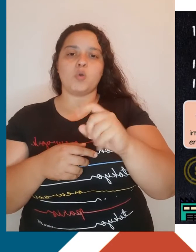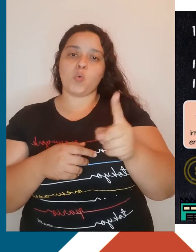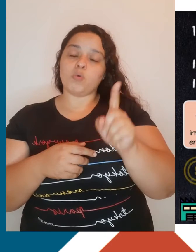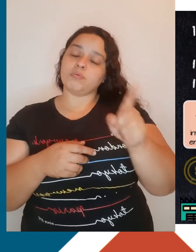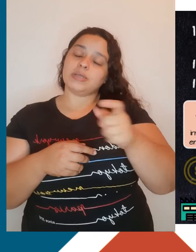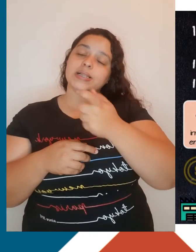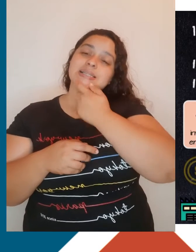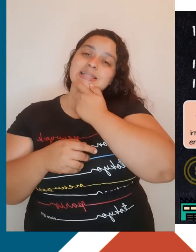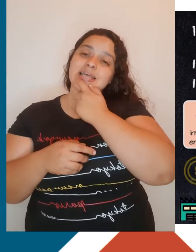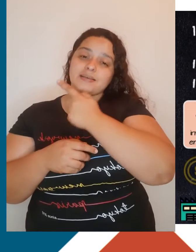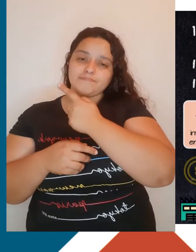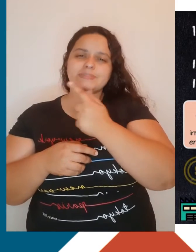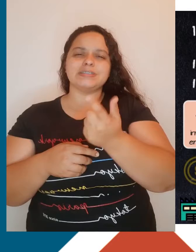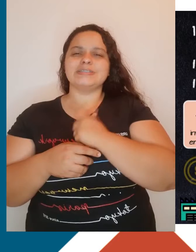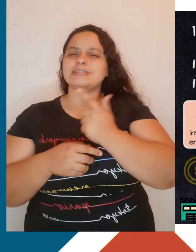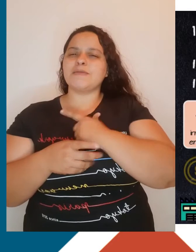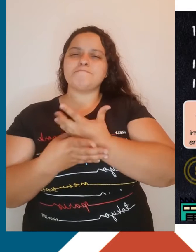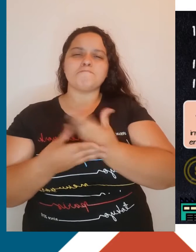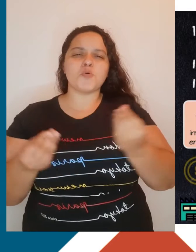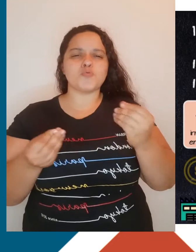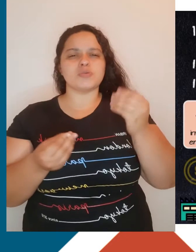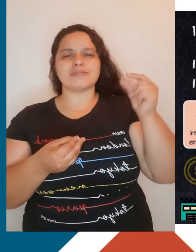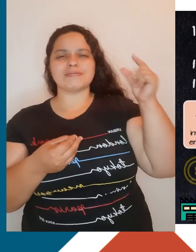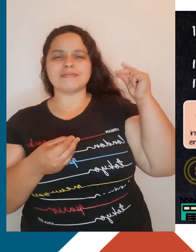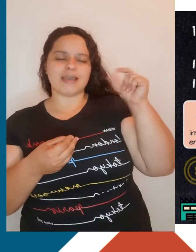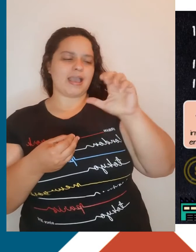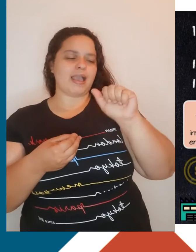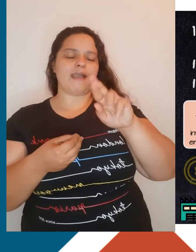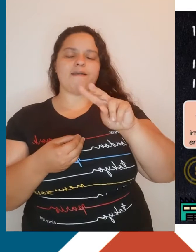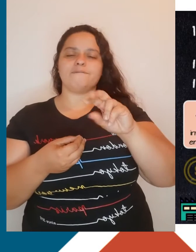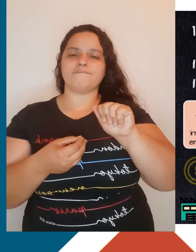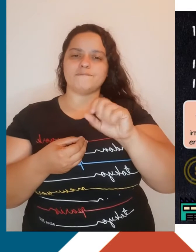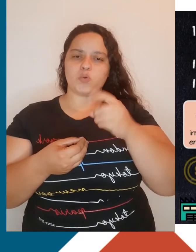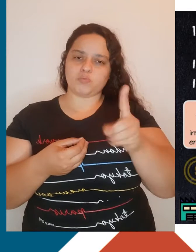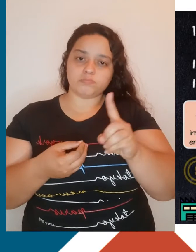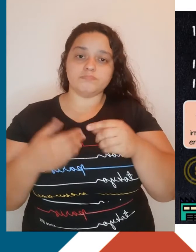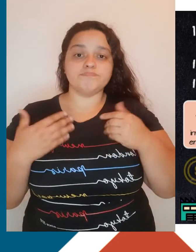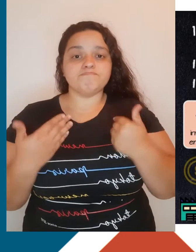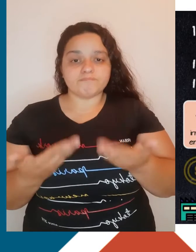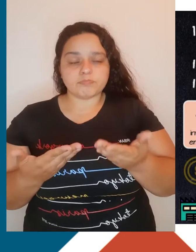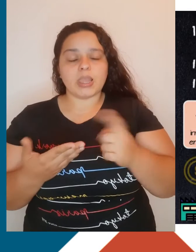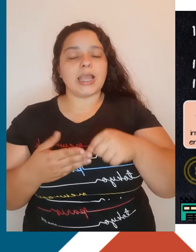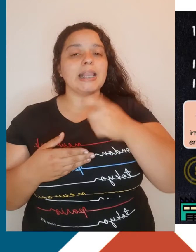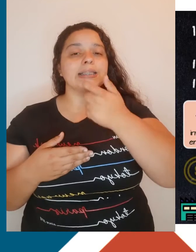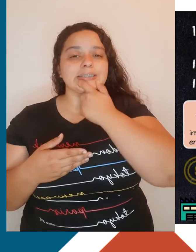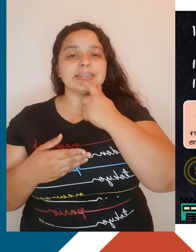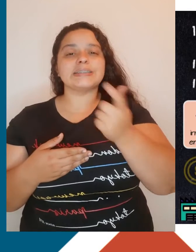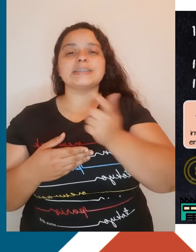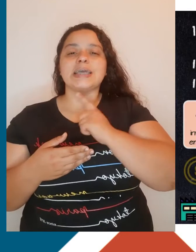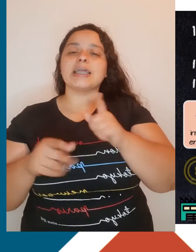possuía grandes reservas de carvão mineral. Enfim, a Inglaterra possuía também um